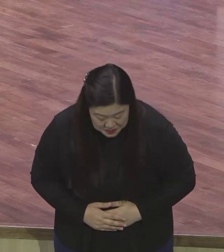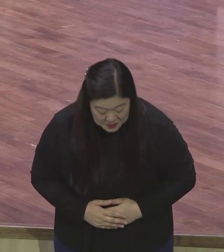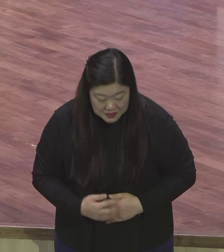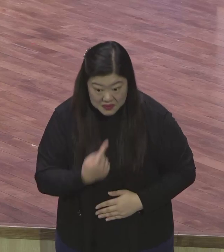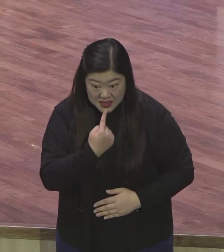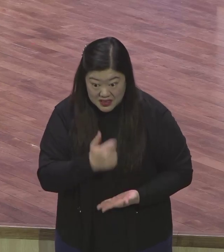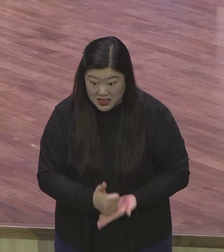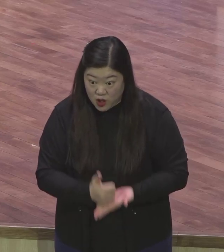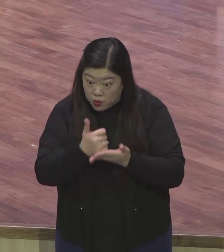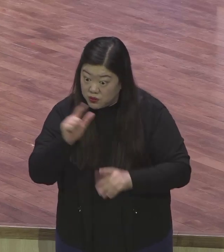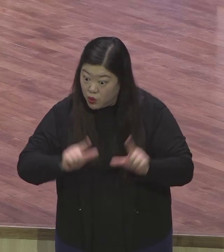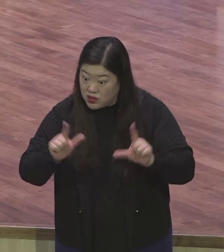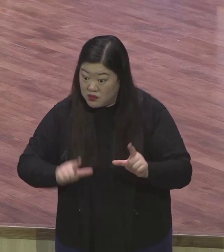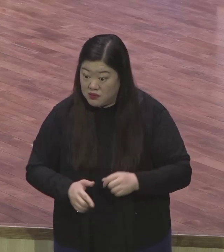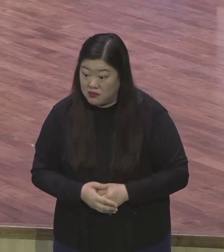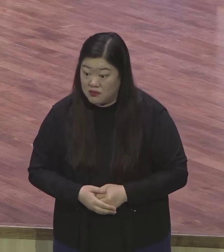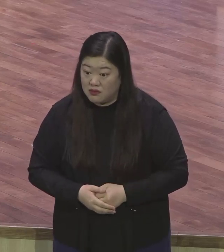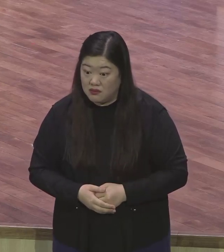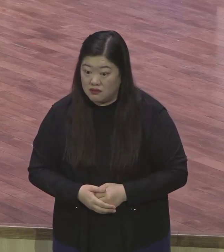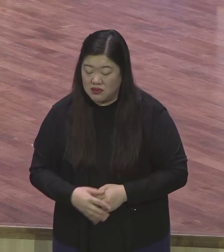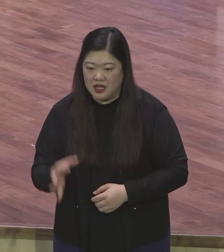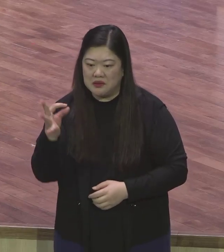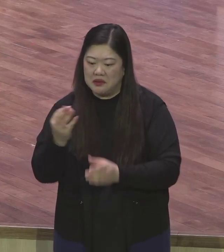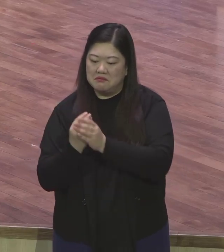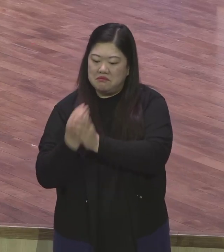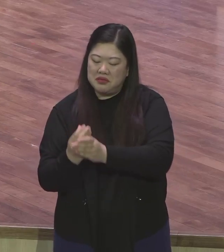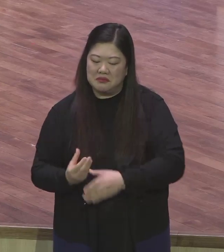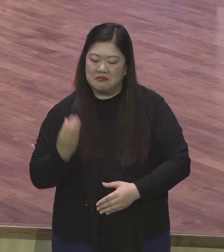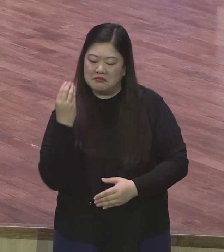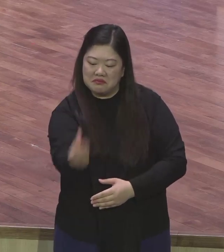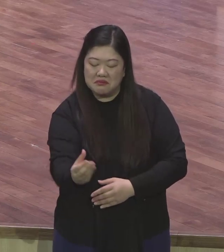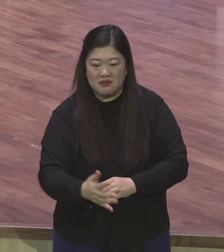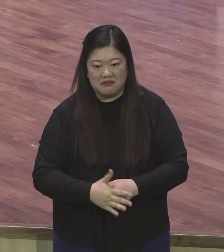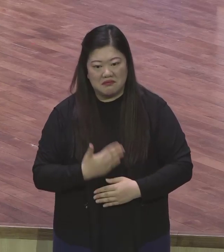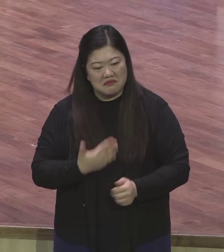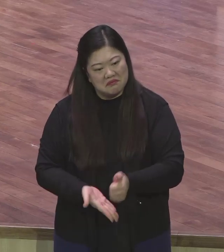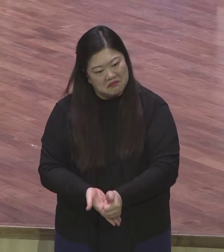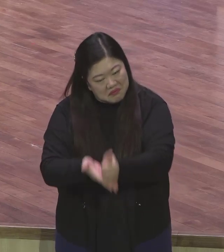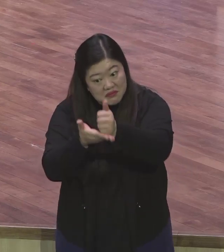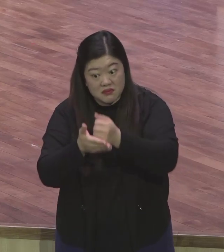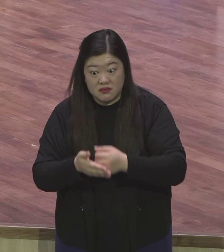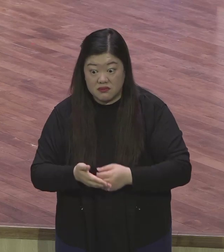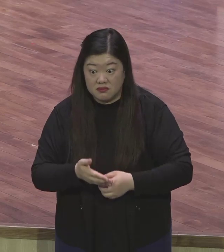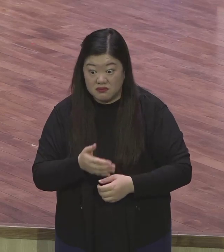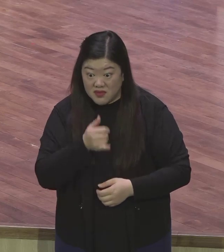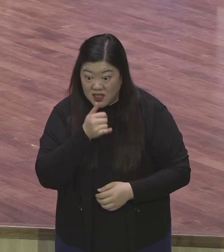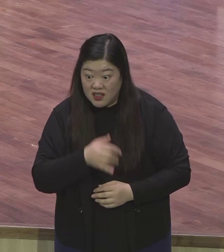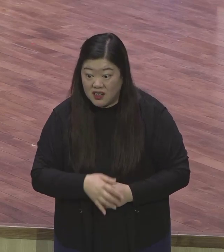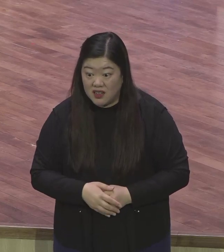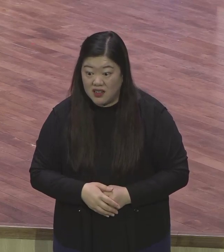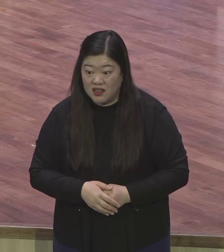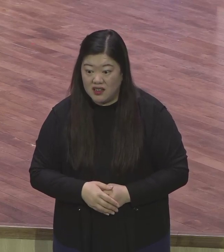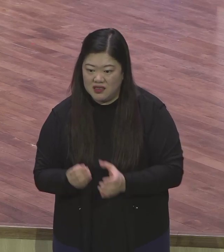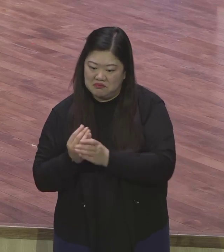내놨다고 그게 성김입니까 생생 내면서 그게 무슨 성김이에요 그걸 다라고 생각하면 안 된단 말이에요